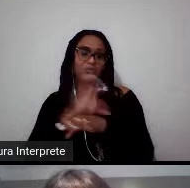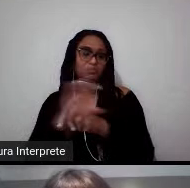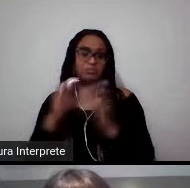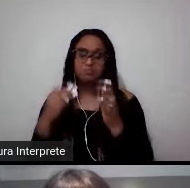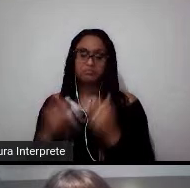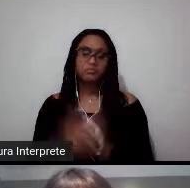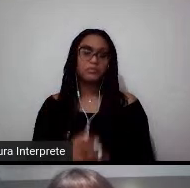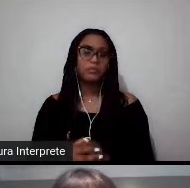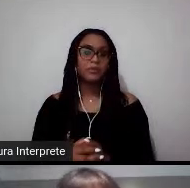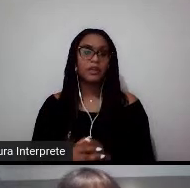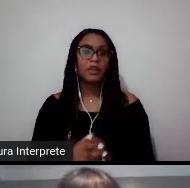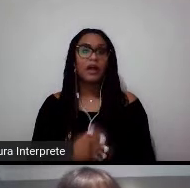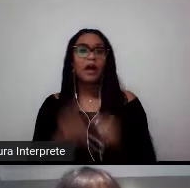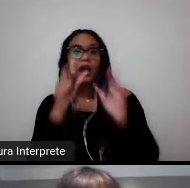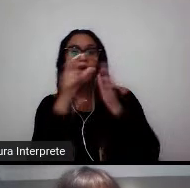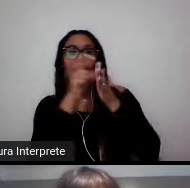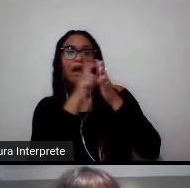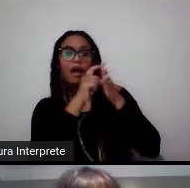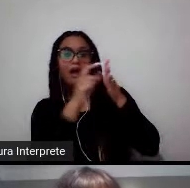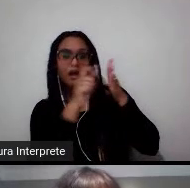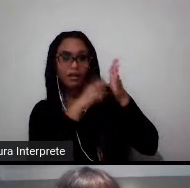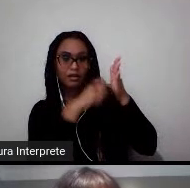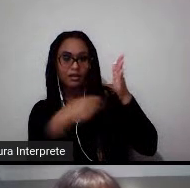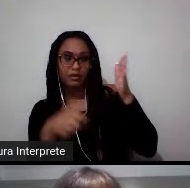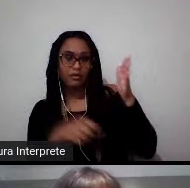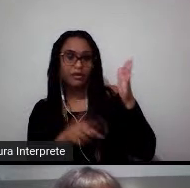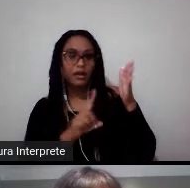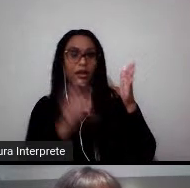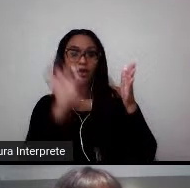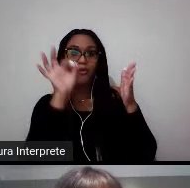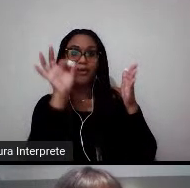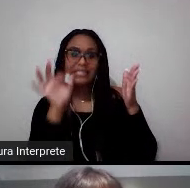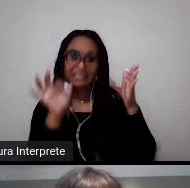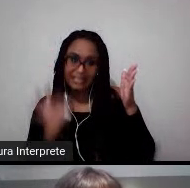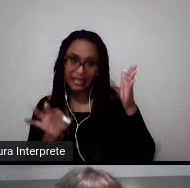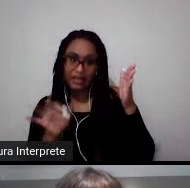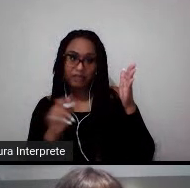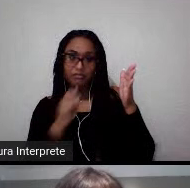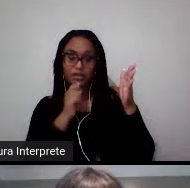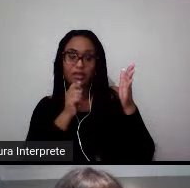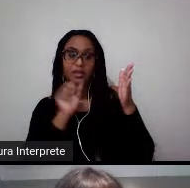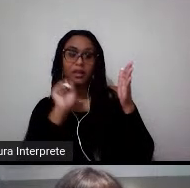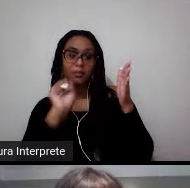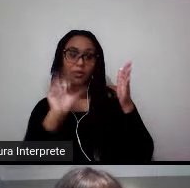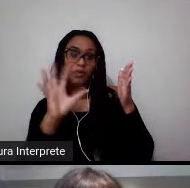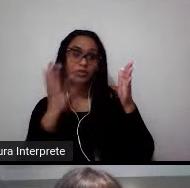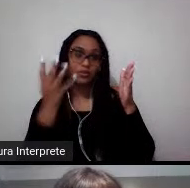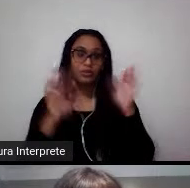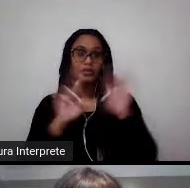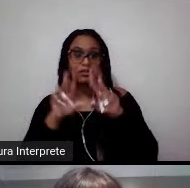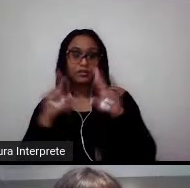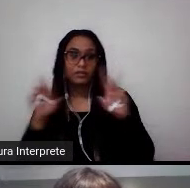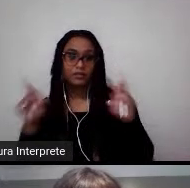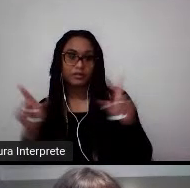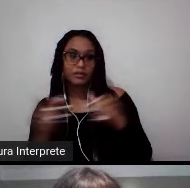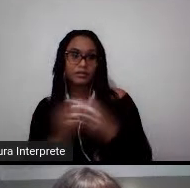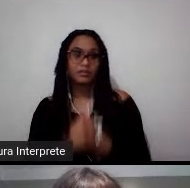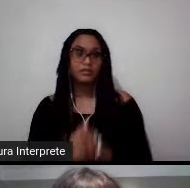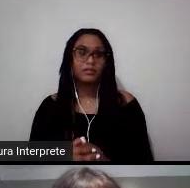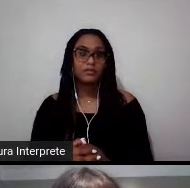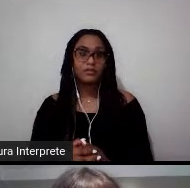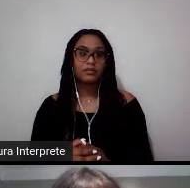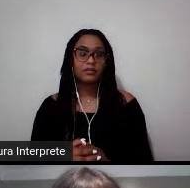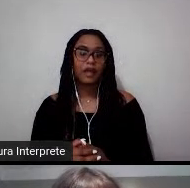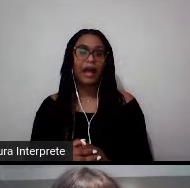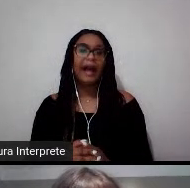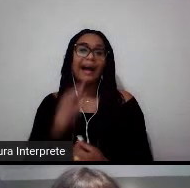Esse cronograma que a gente passou para vocês, ele não está 100% atualizado, tá? A gente ainda não fechou, no caso, pessoal do Tivini ainda